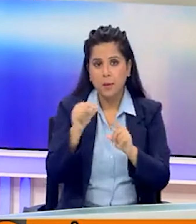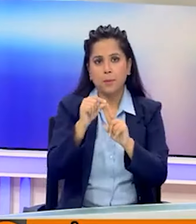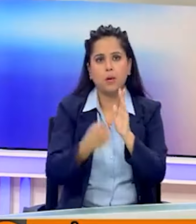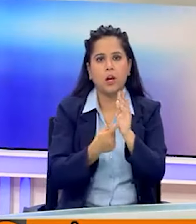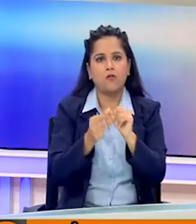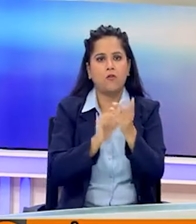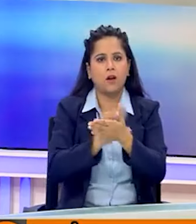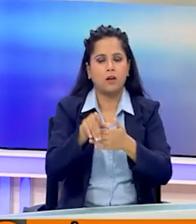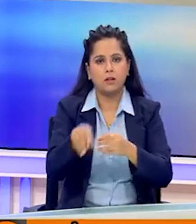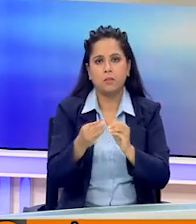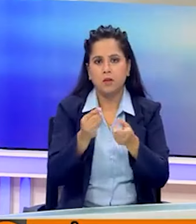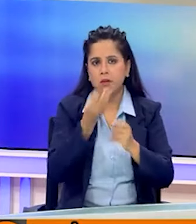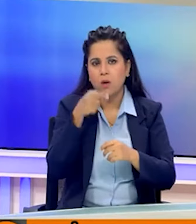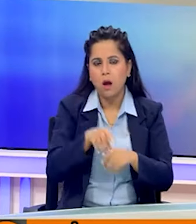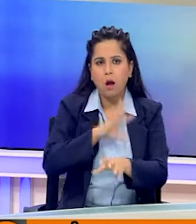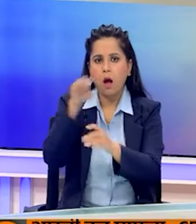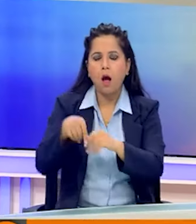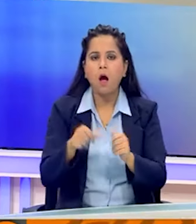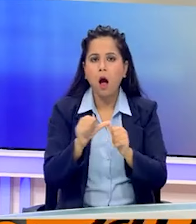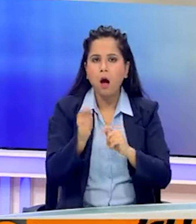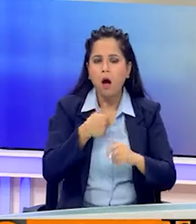मैटल बीजीपी में शामिल हो